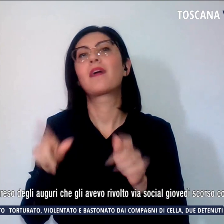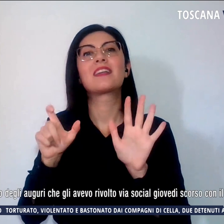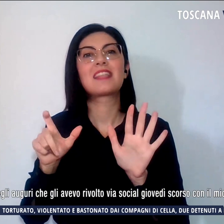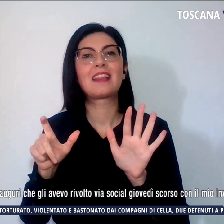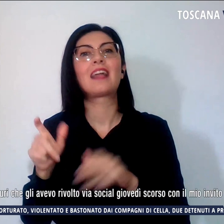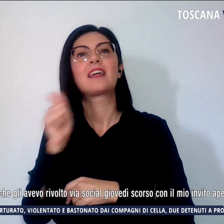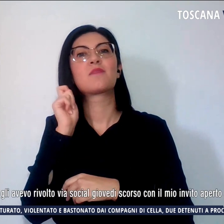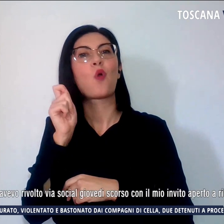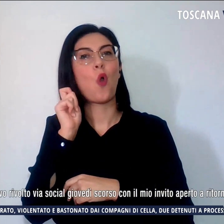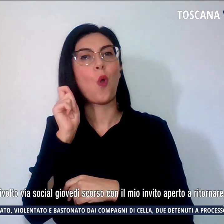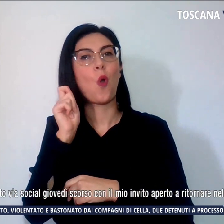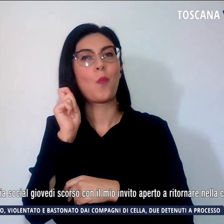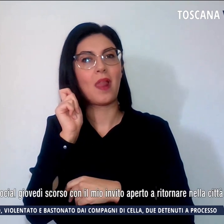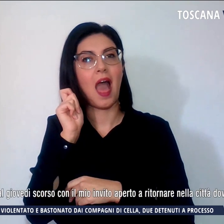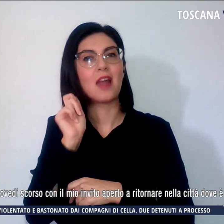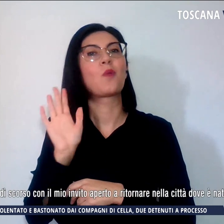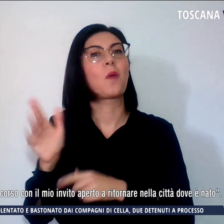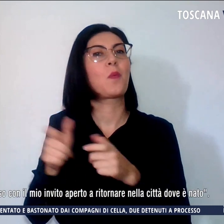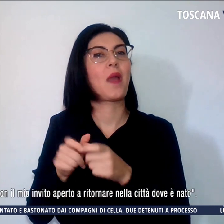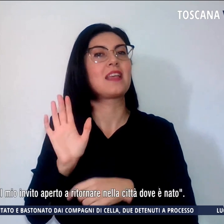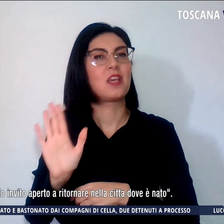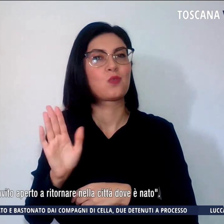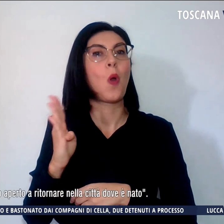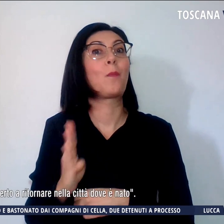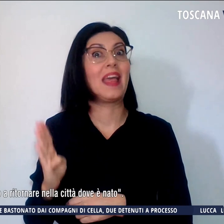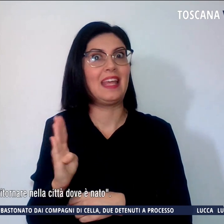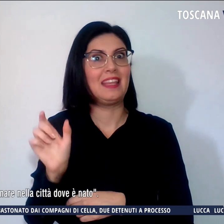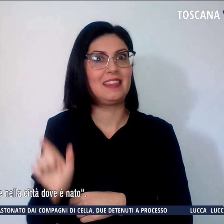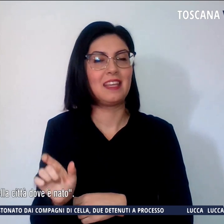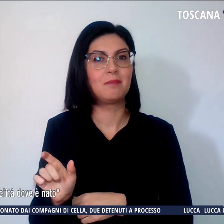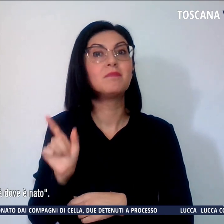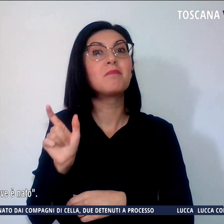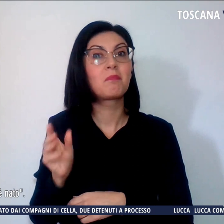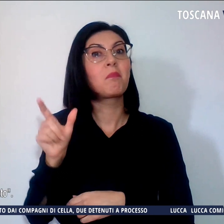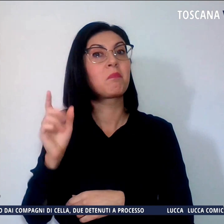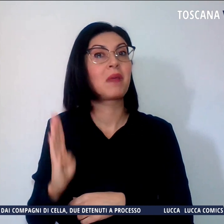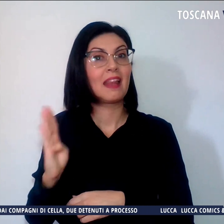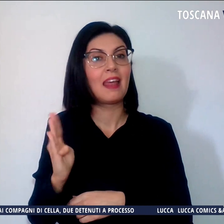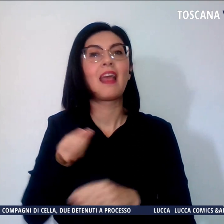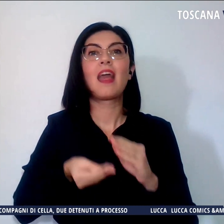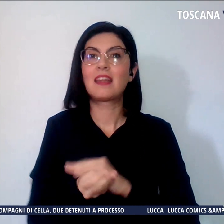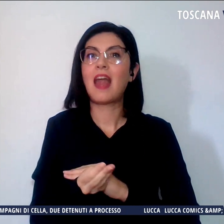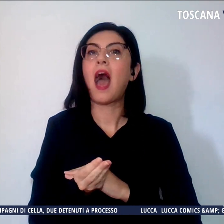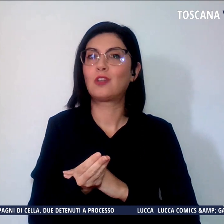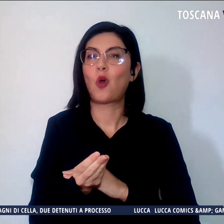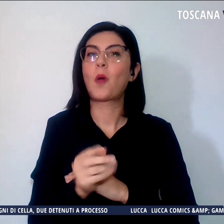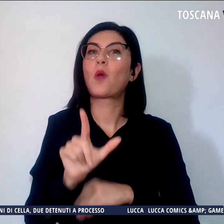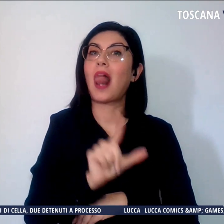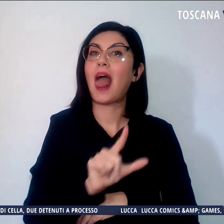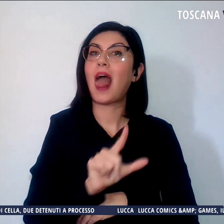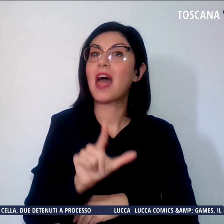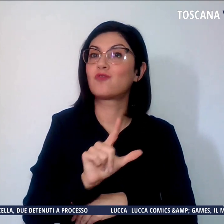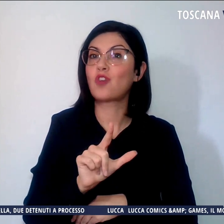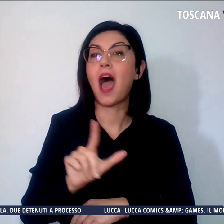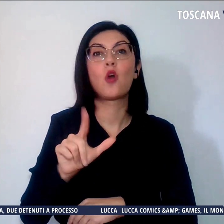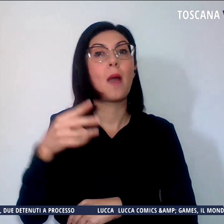proprio dal suo paese. Benigni, infatti, è nato a Manciano la Misericordia, una frazione